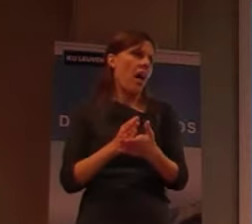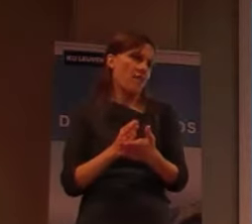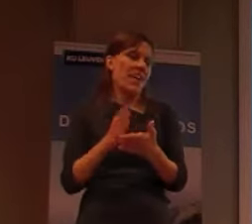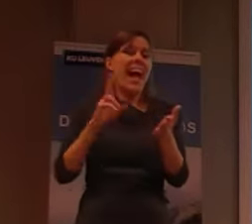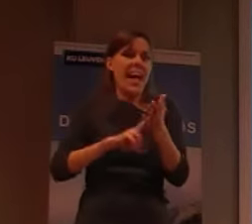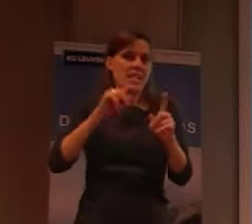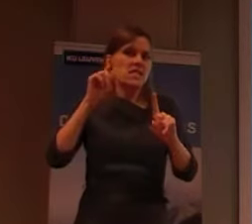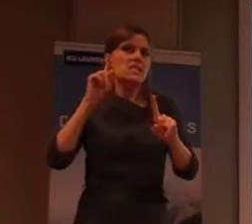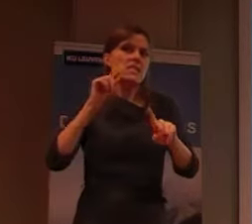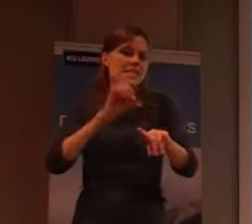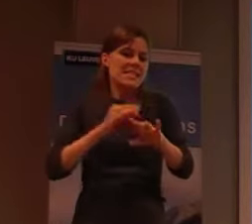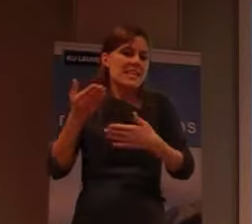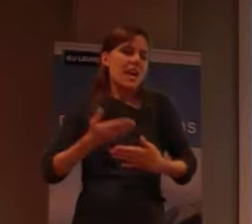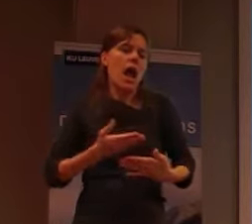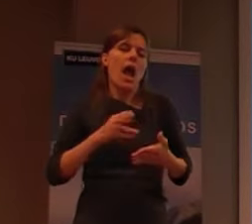En,